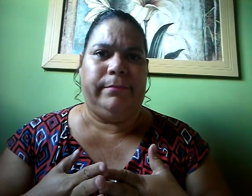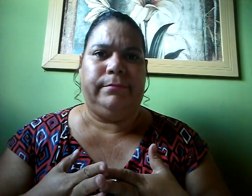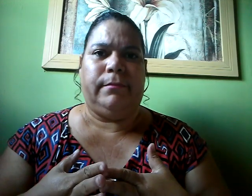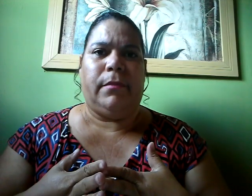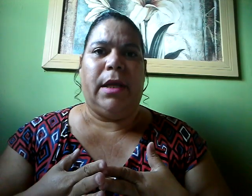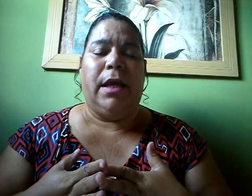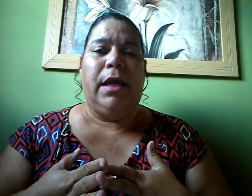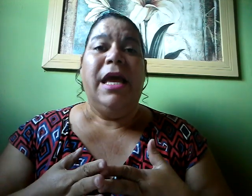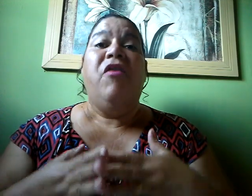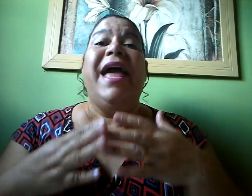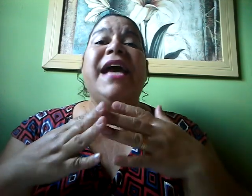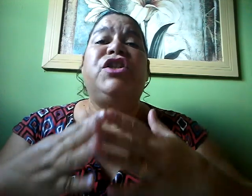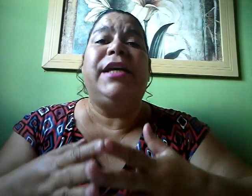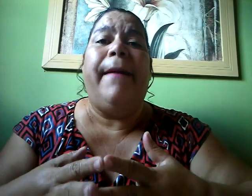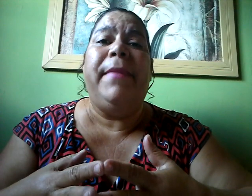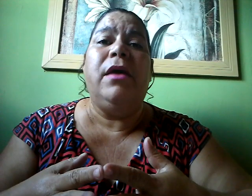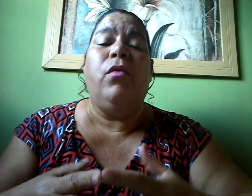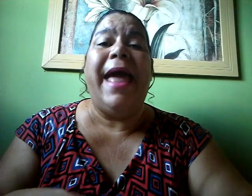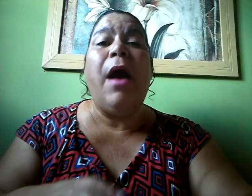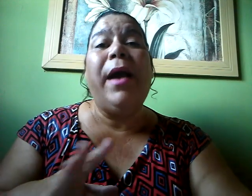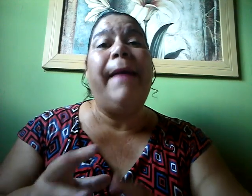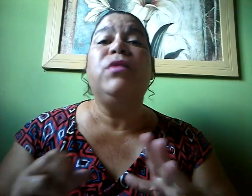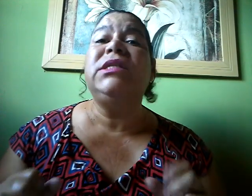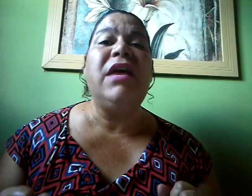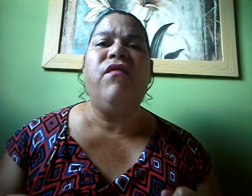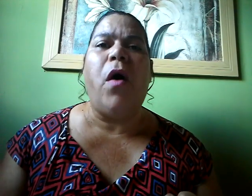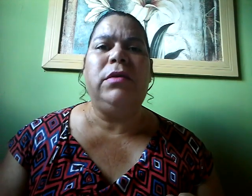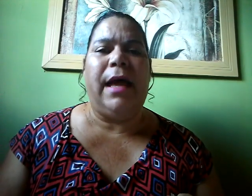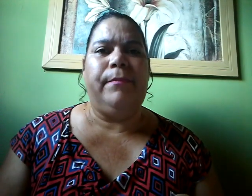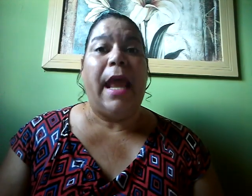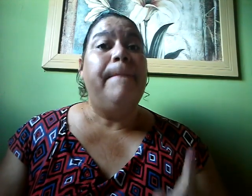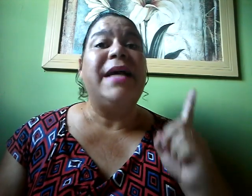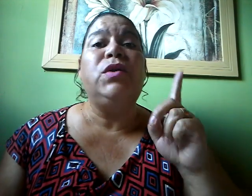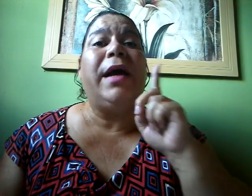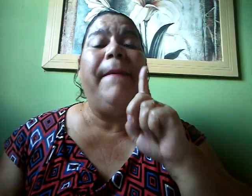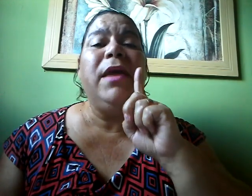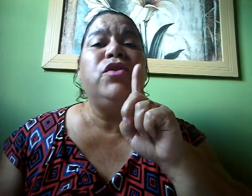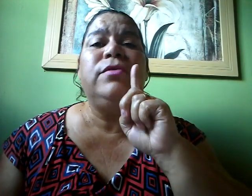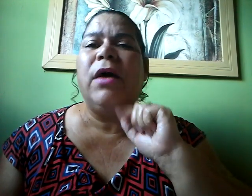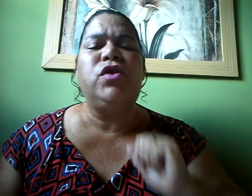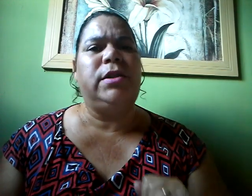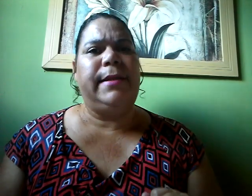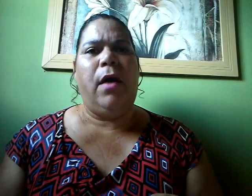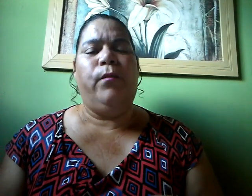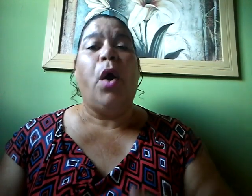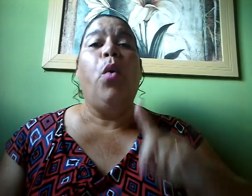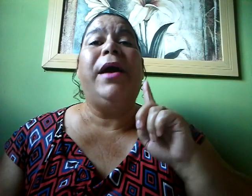Este caminho É um caminho sem volta Mas o caminho de Deus Não O